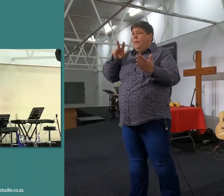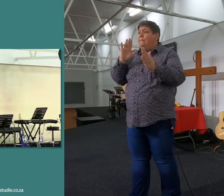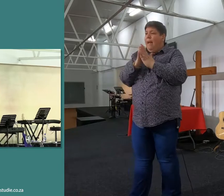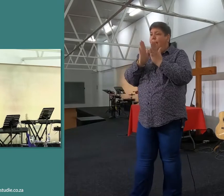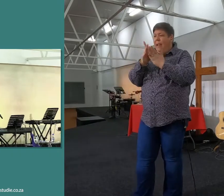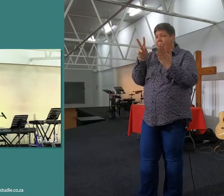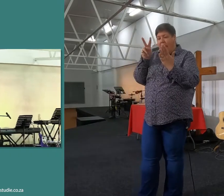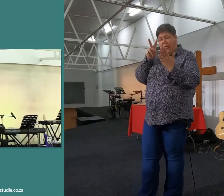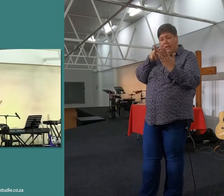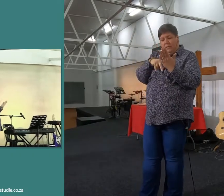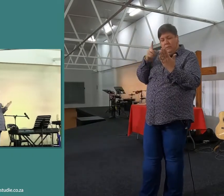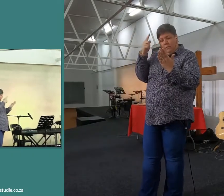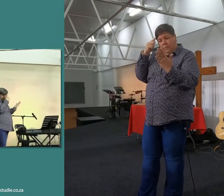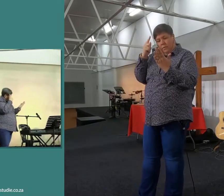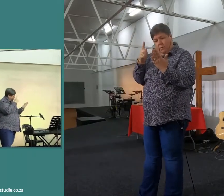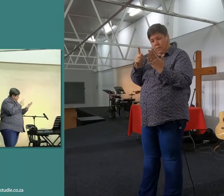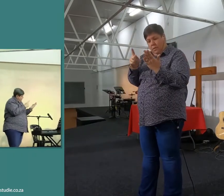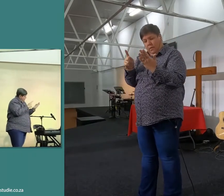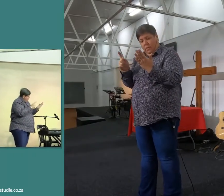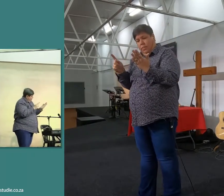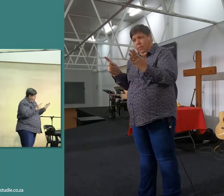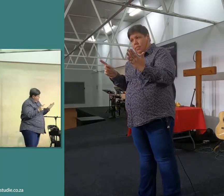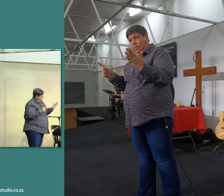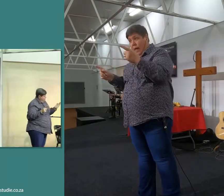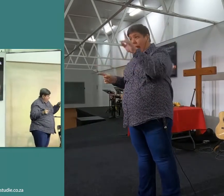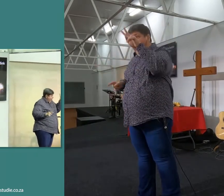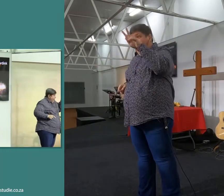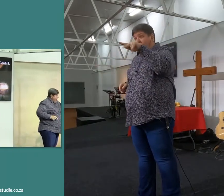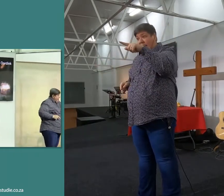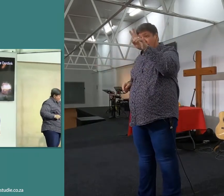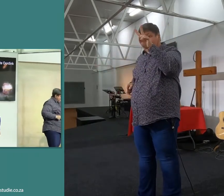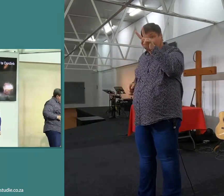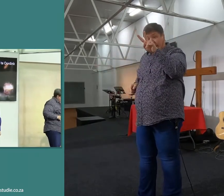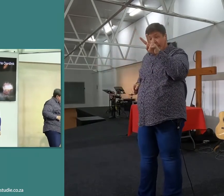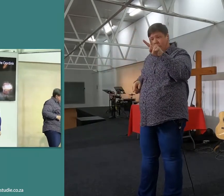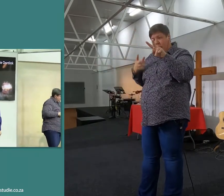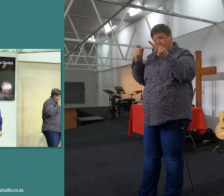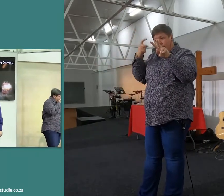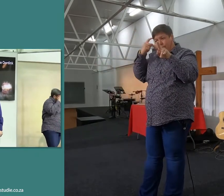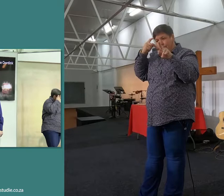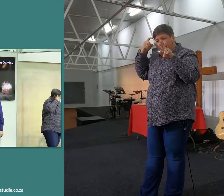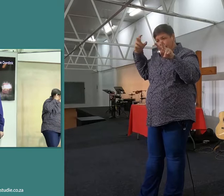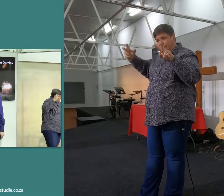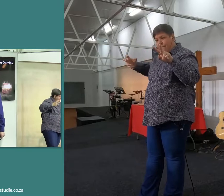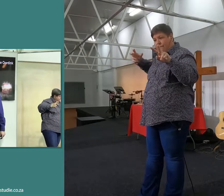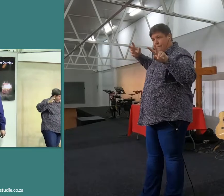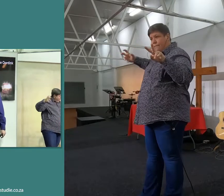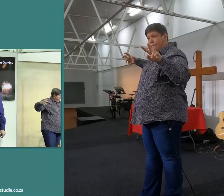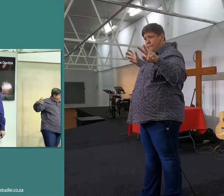en, dit amazing hoe dit werk, jy oor kan nie, goed, jy lees, jy lees die woorde, maar jy brein dink aan aan een God, het jy laagte gekom?